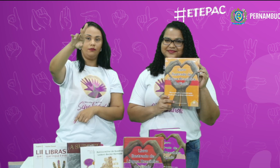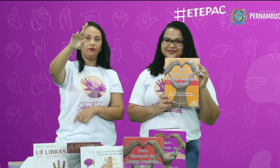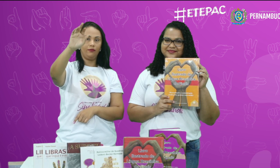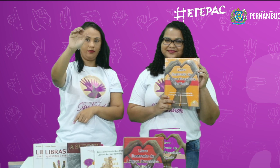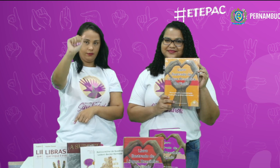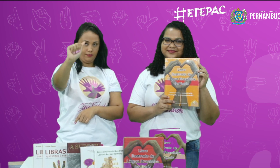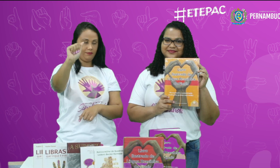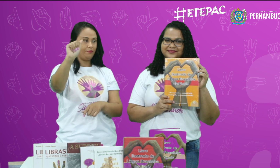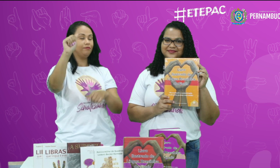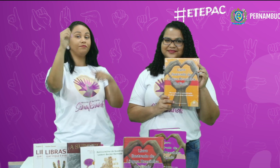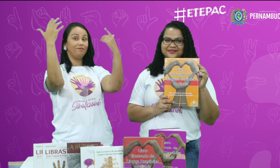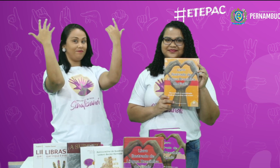engazeira.